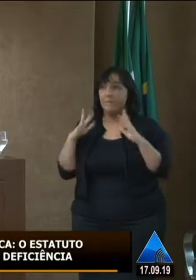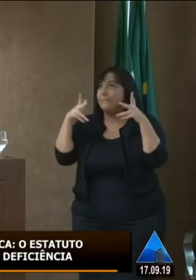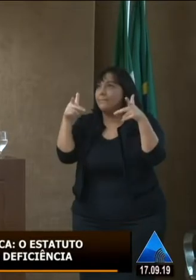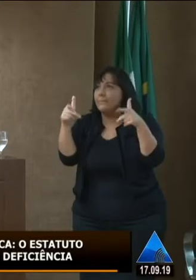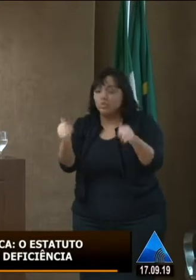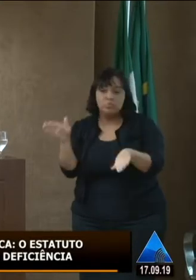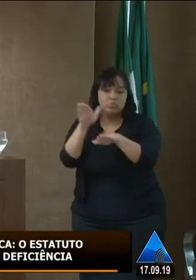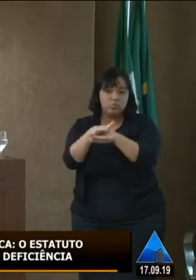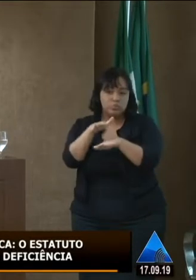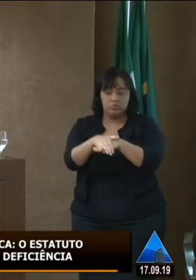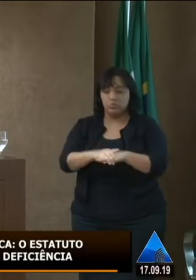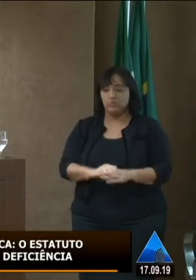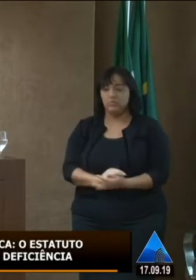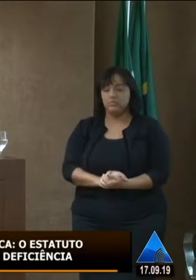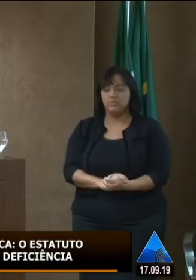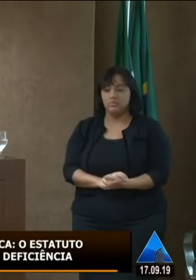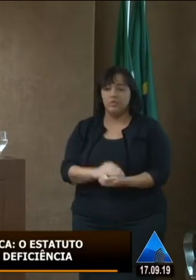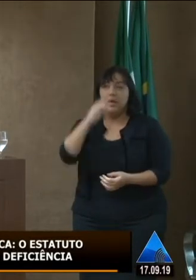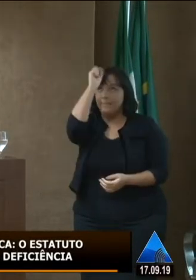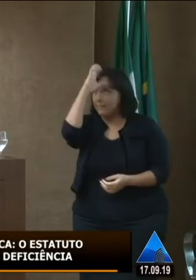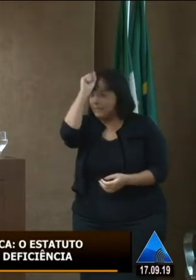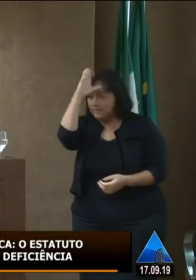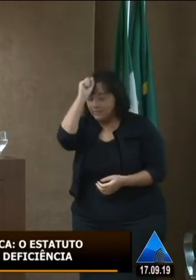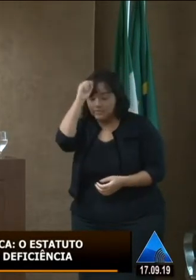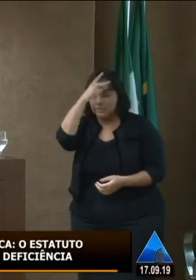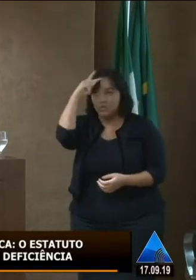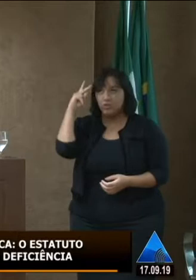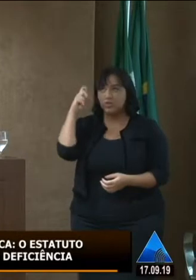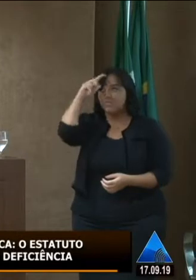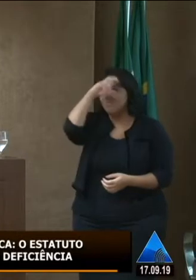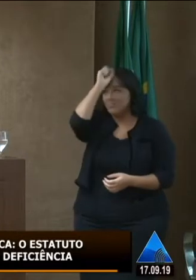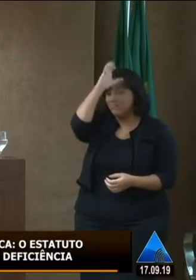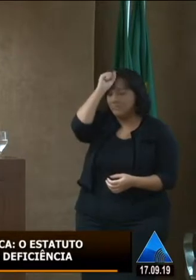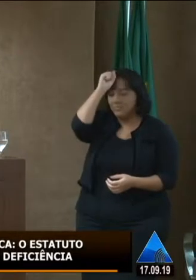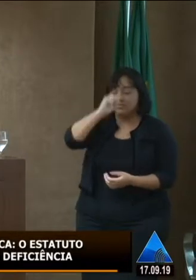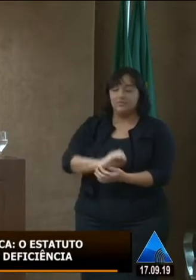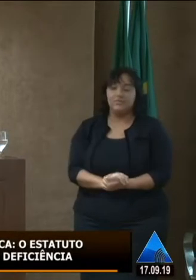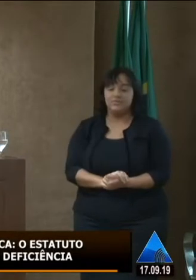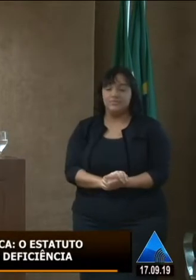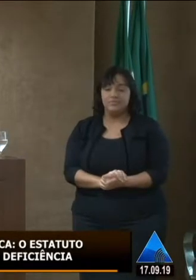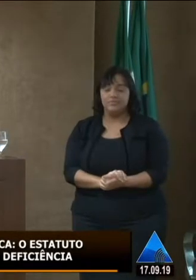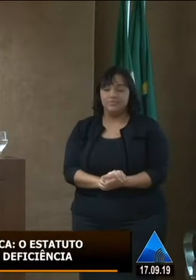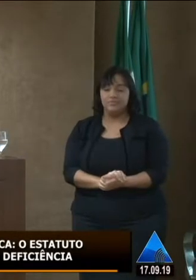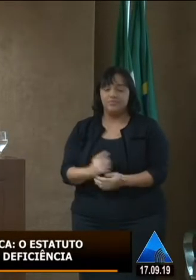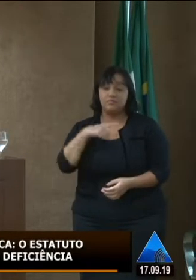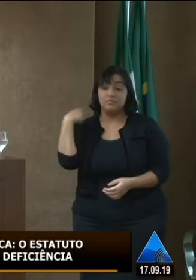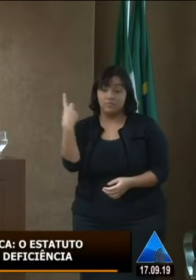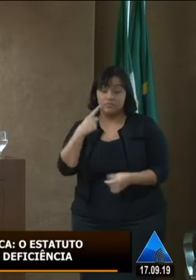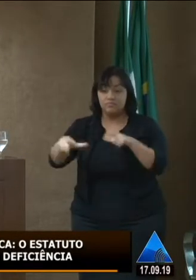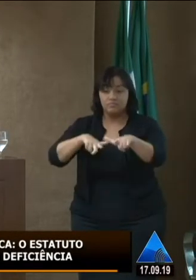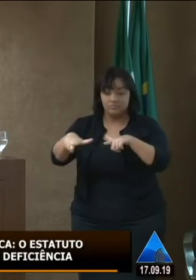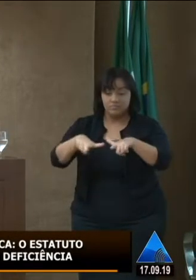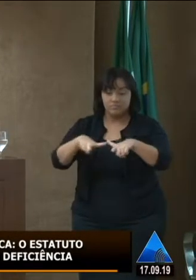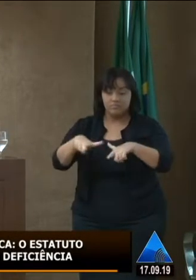a inclusão de pessoas que têm dificuldades de aprendizagem, que têm algum tipo de transtorno. Então, nós trabalhamos